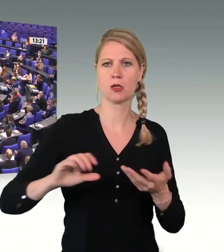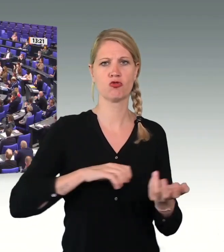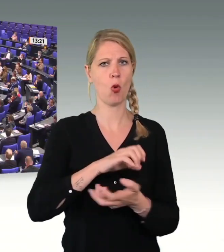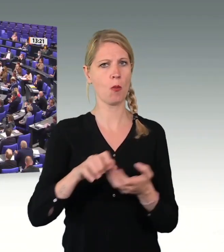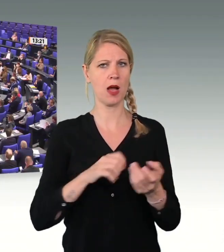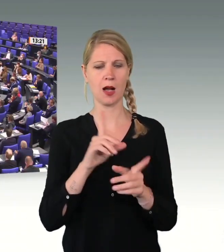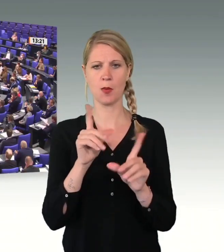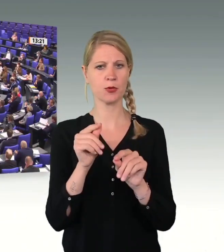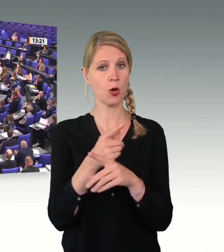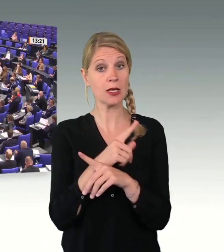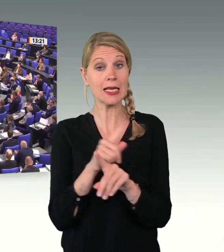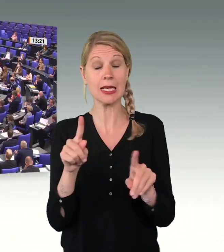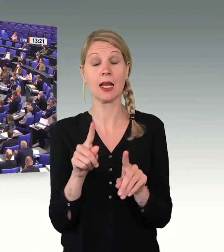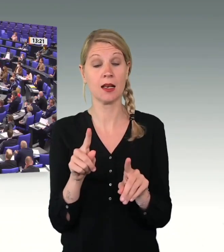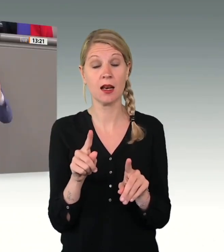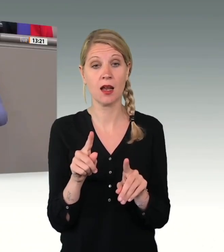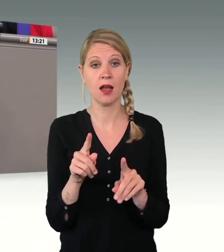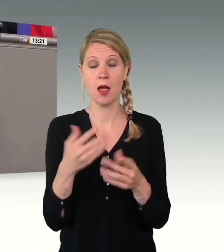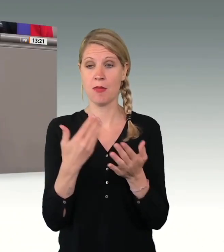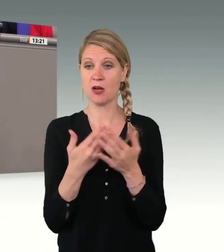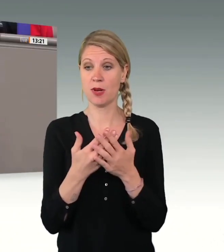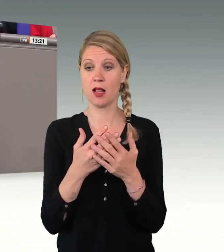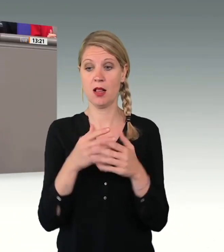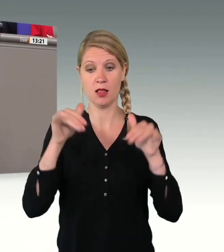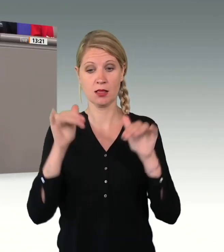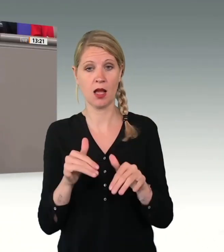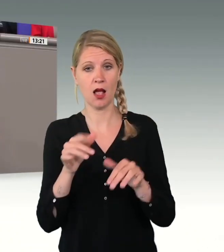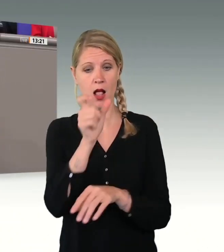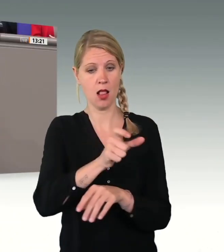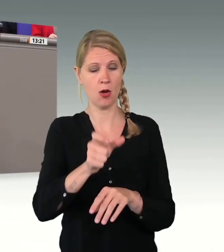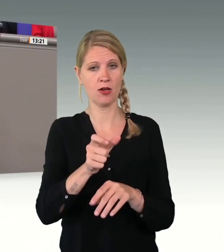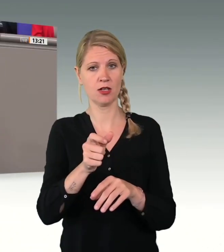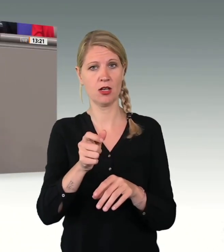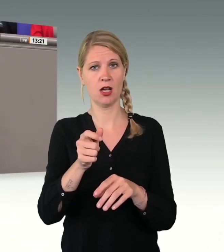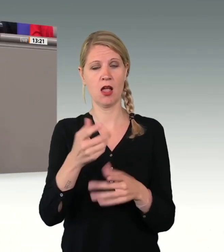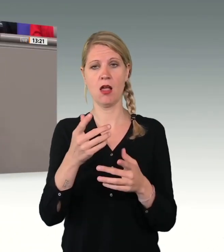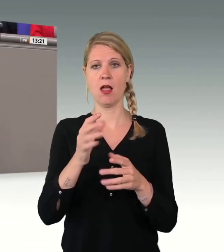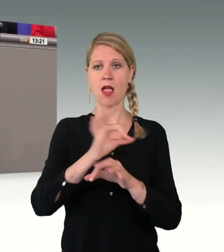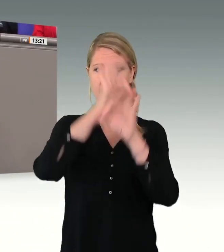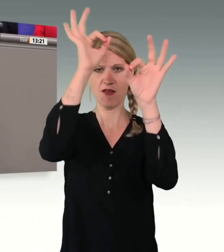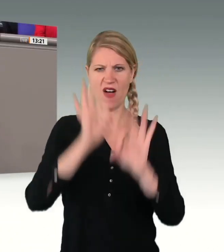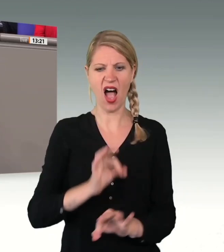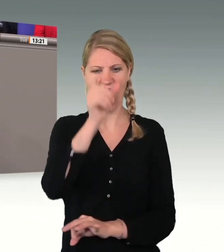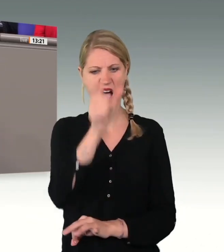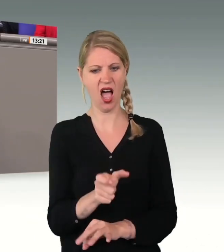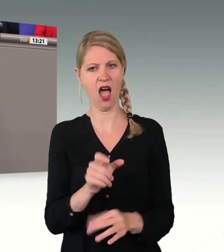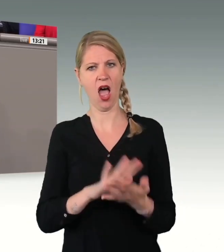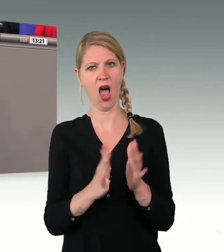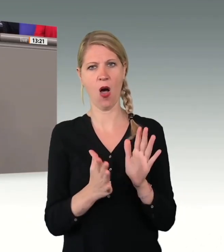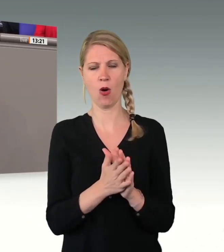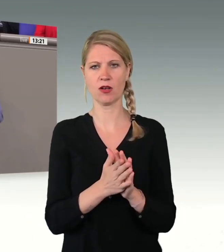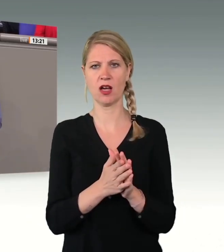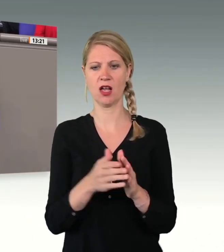dass die Mehrheit des Landes nicht akzeptiert, dass im Fall von Gefährdern und wirklich Straftätern Abschiebung erfolgen. Aber in all diesen Fällen,